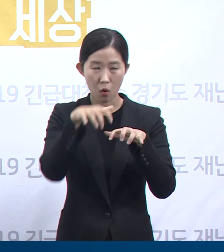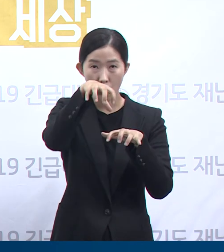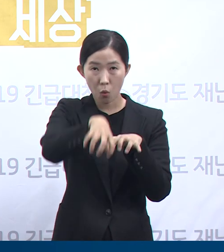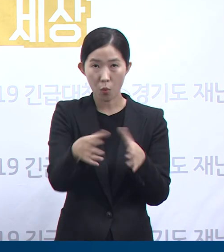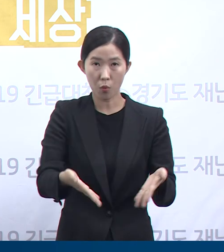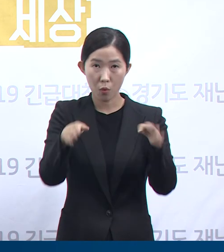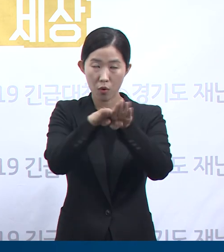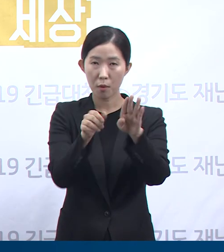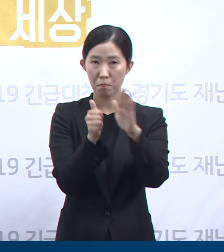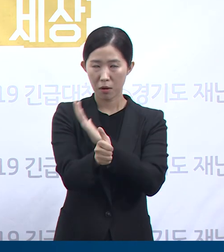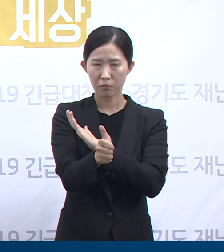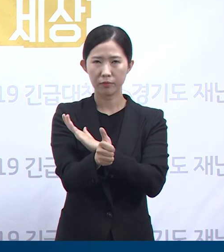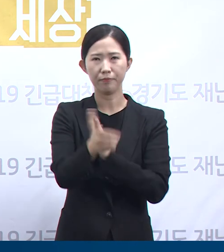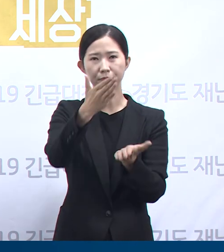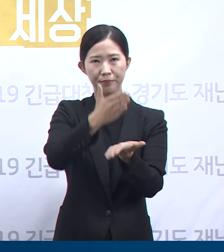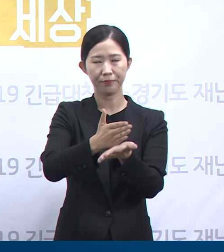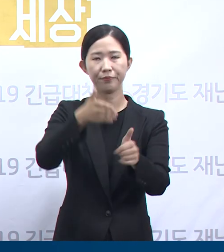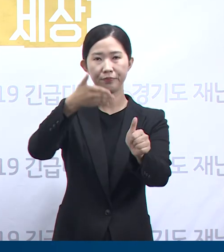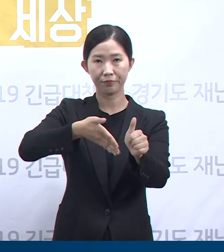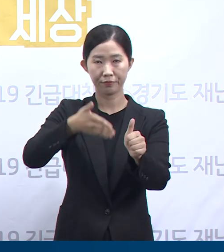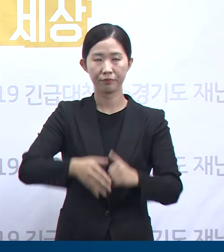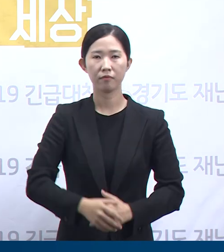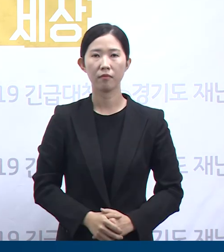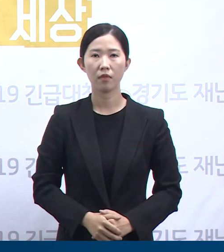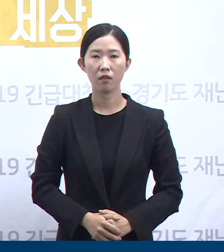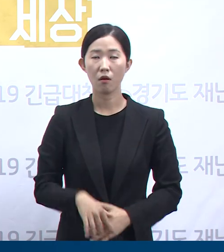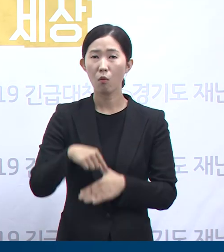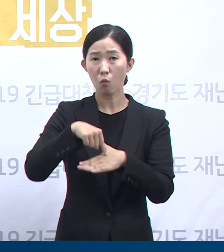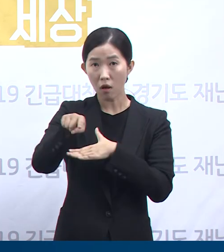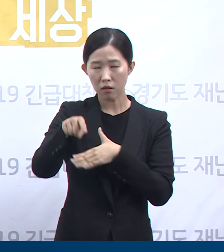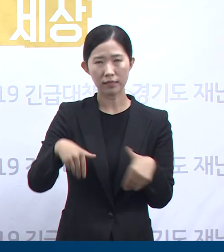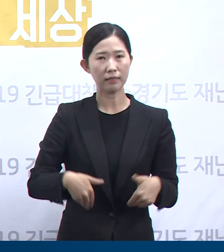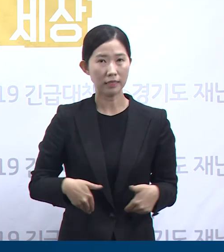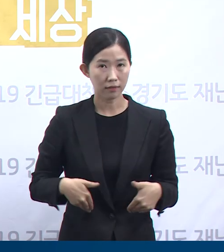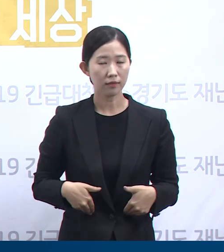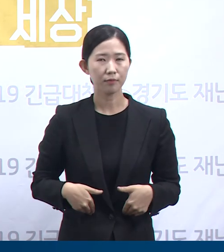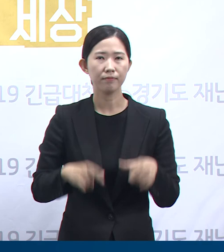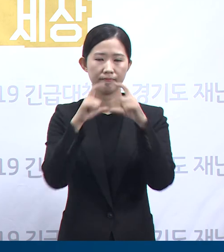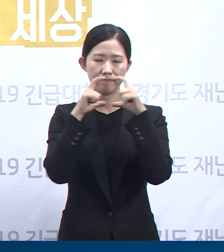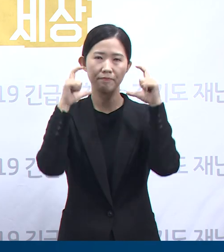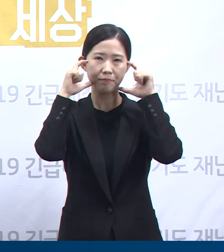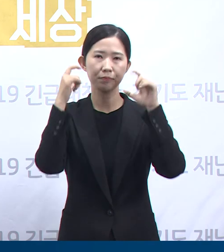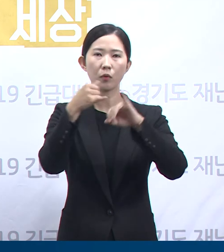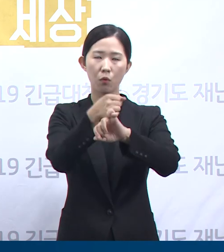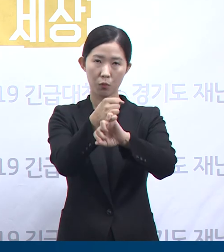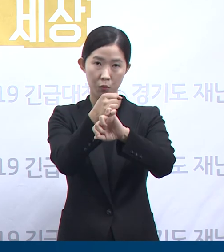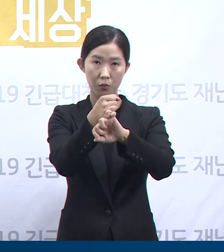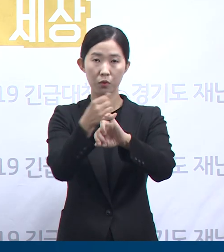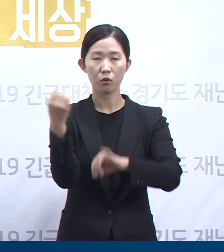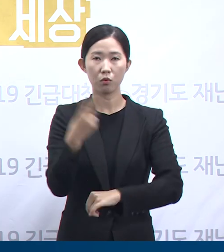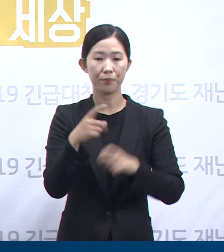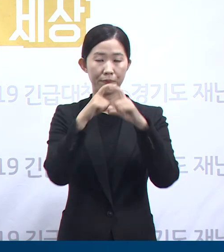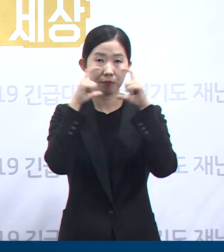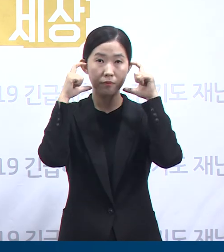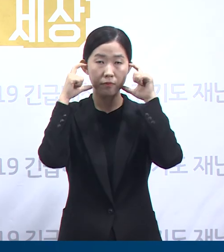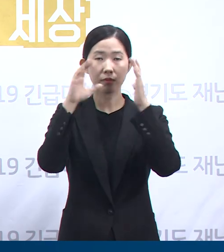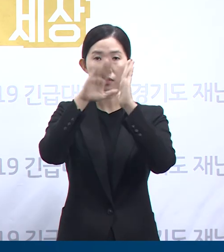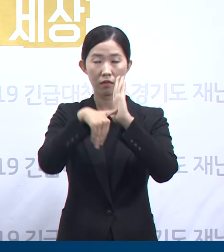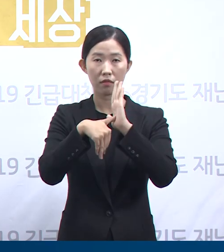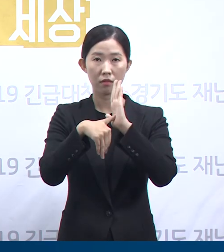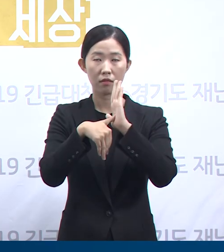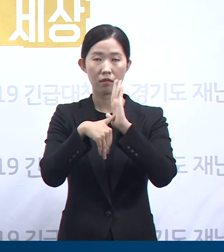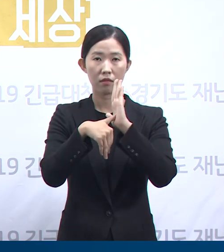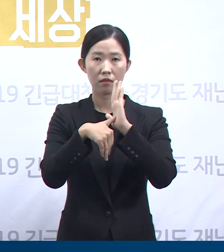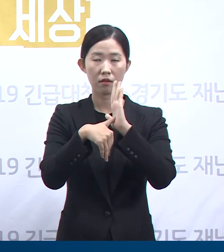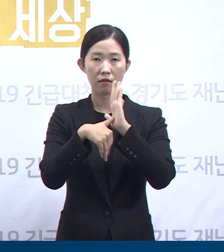것을 간곡히 당부드립니다. 불가피하게 외출을 하실 경우에는 반드시 마스크를 착용해 주시고 착용 시에는 반드시